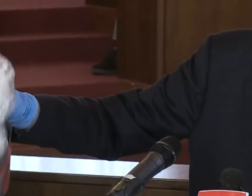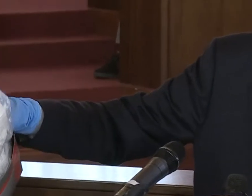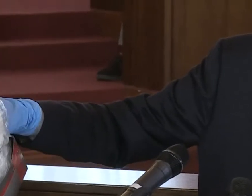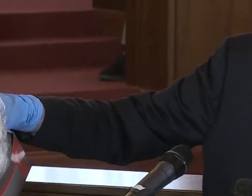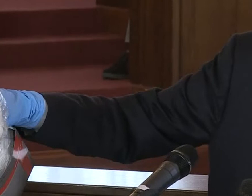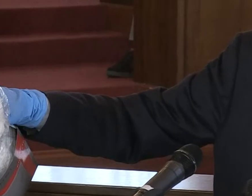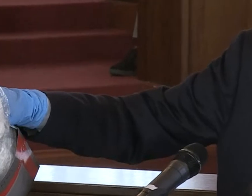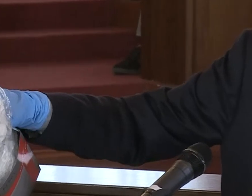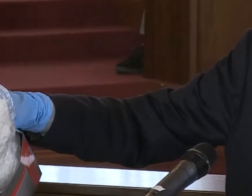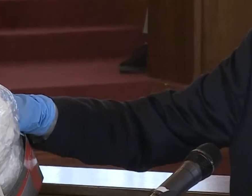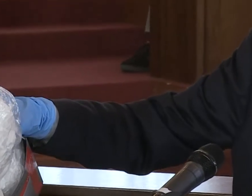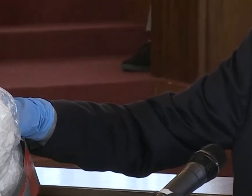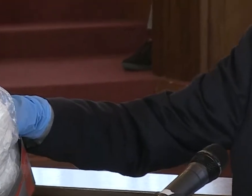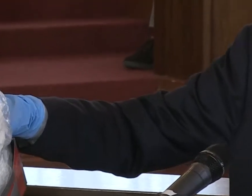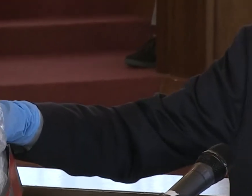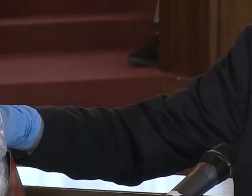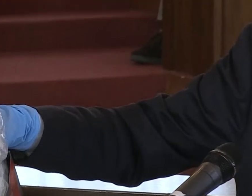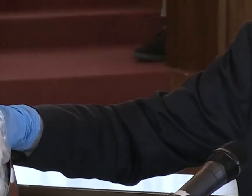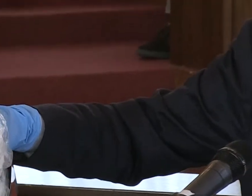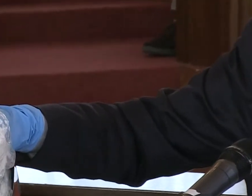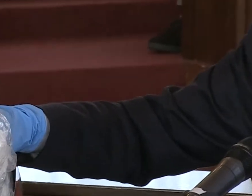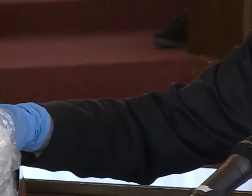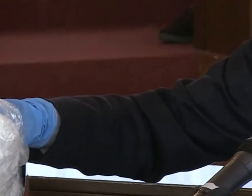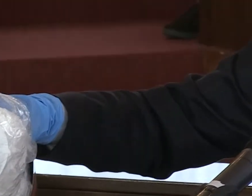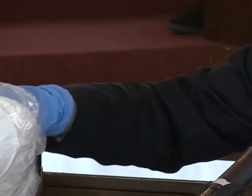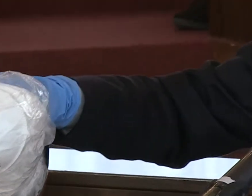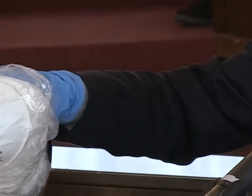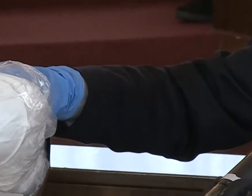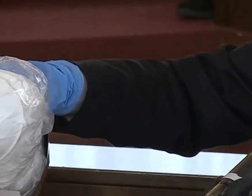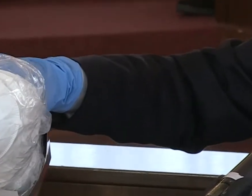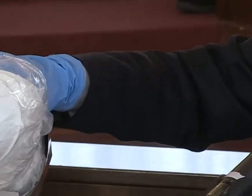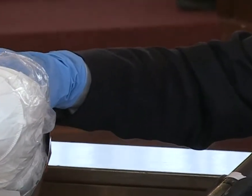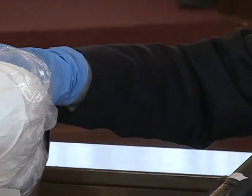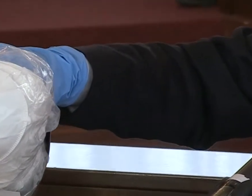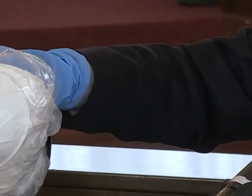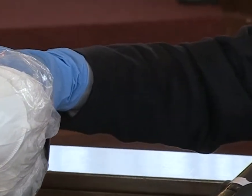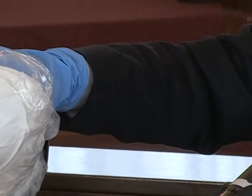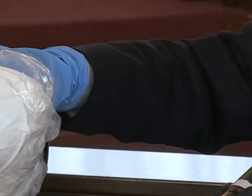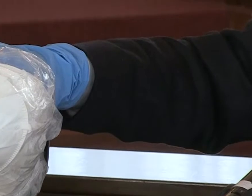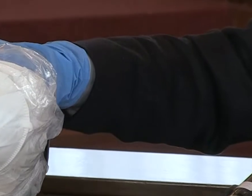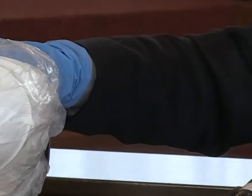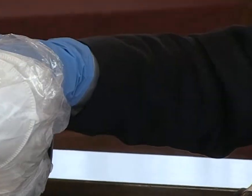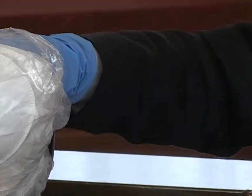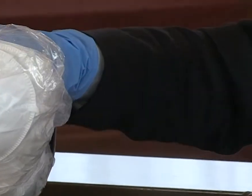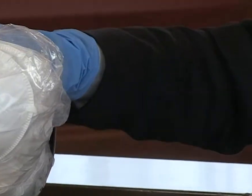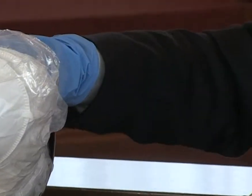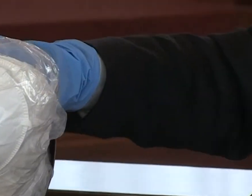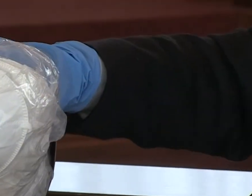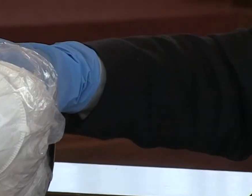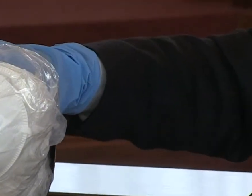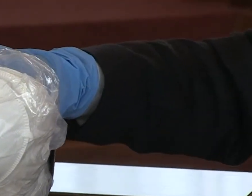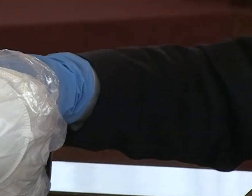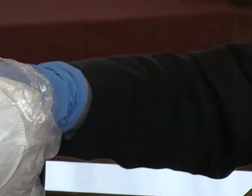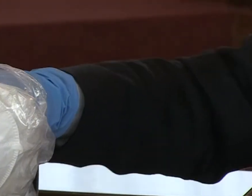semplici mascherine chirurgiche, sono qui sotto questa piazza, tra pochi minuti arrivano alla farmacia dell'ASL di